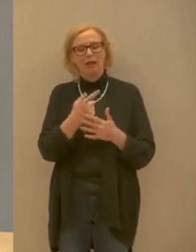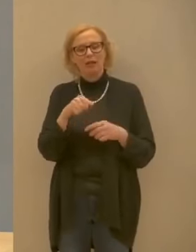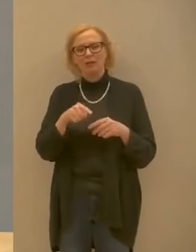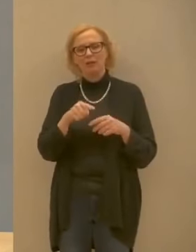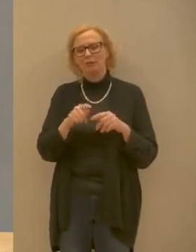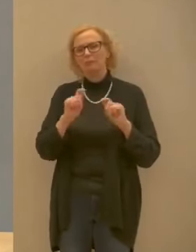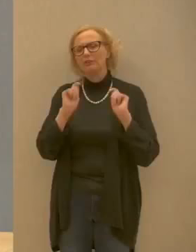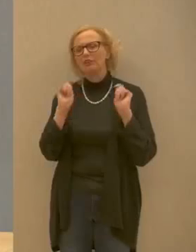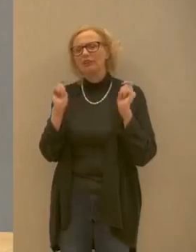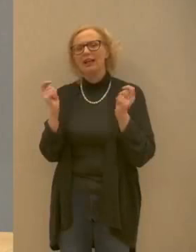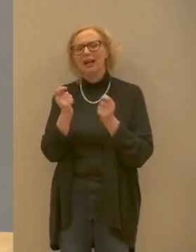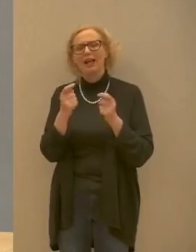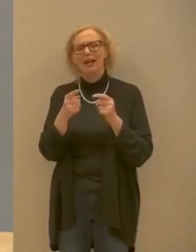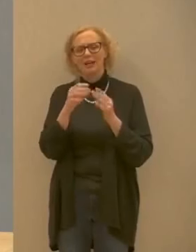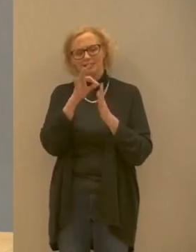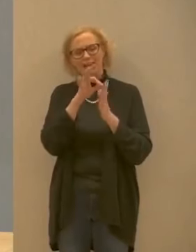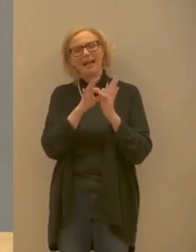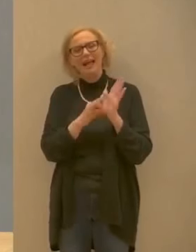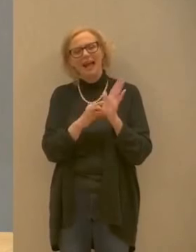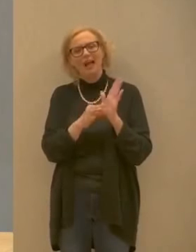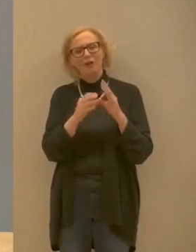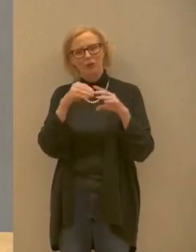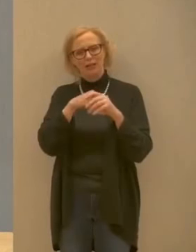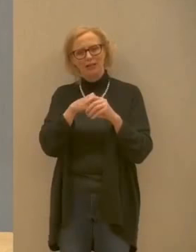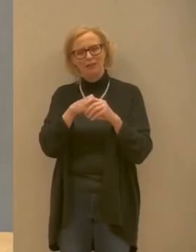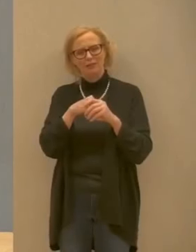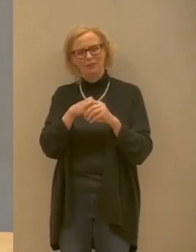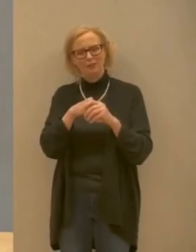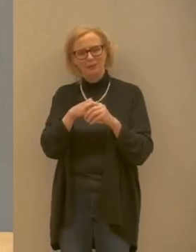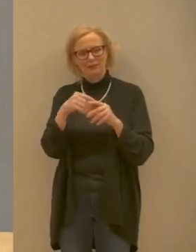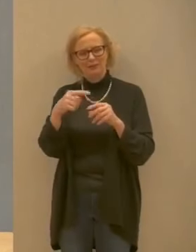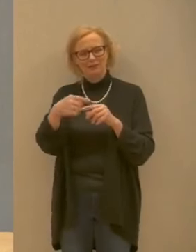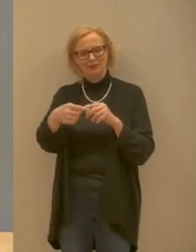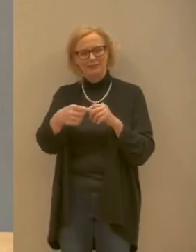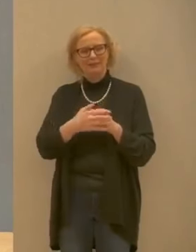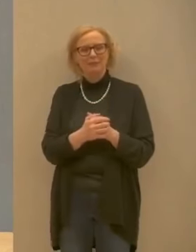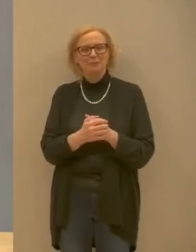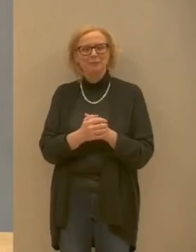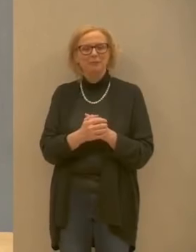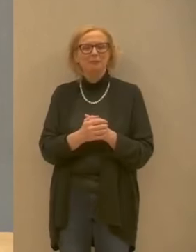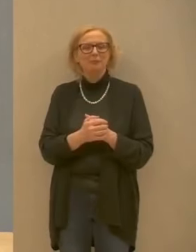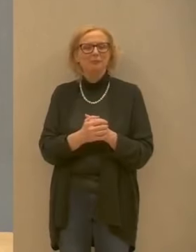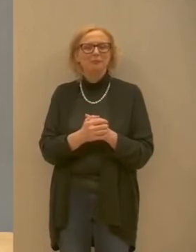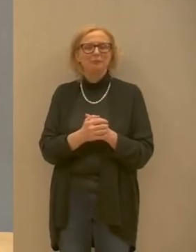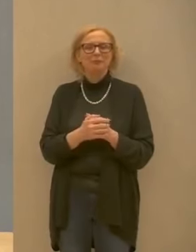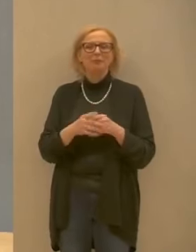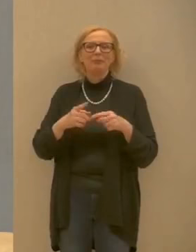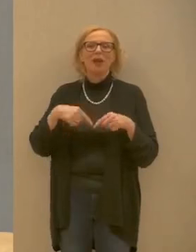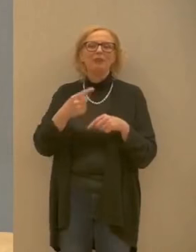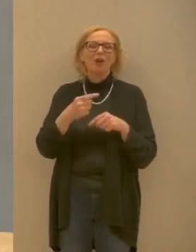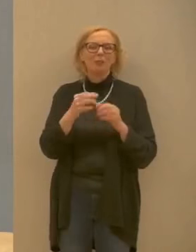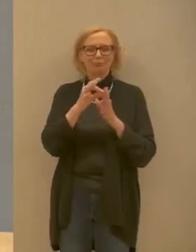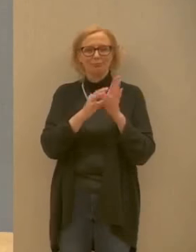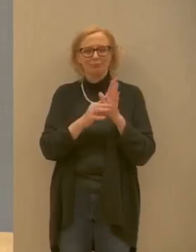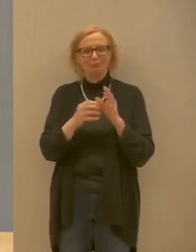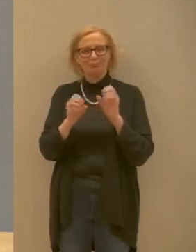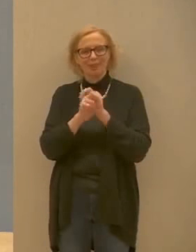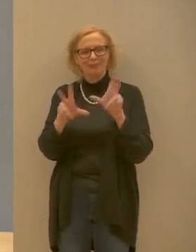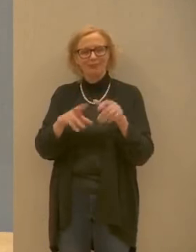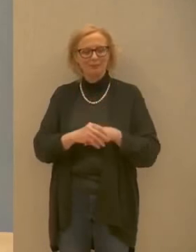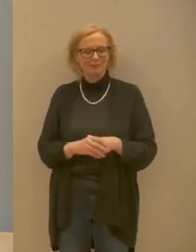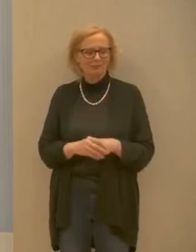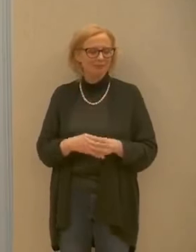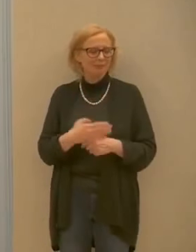contenuto di quello che andremo a ribiadire adesso attraverso il nostro decalogo grazie